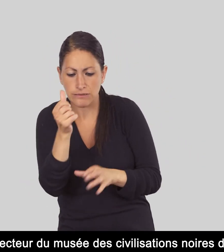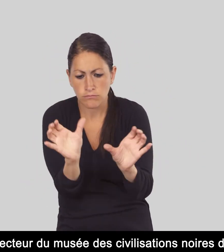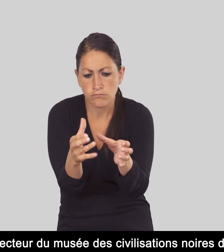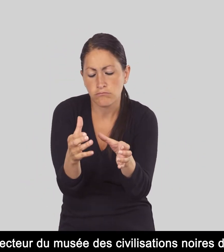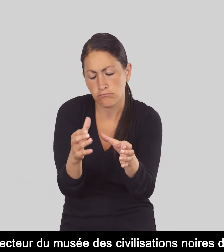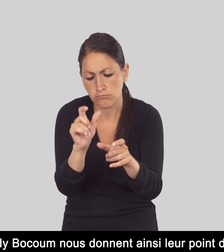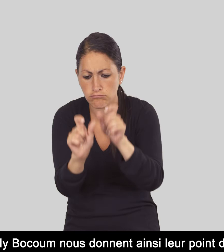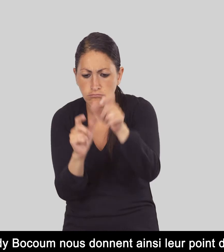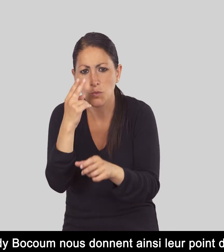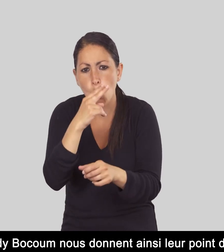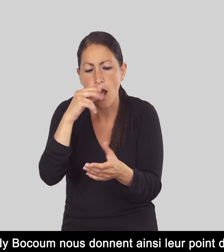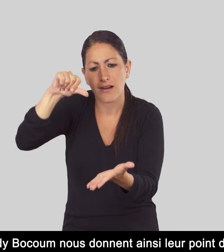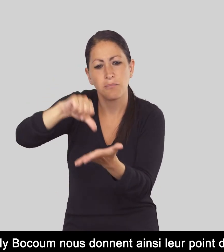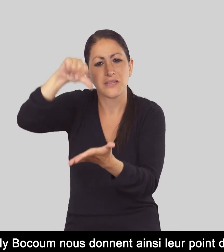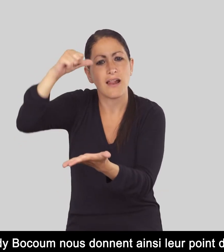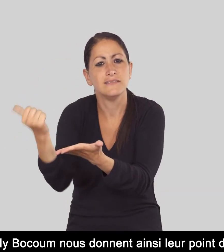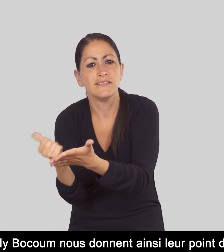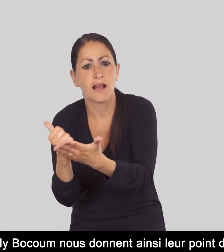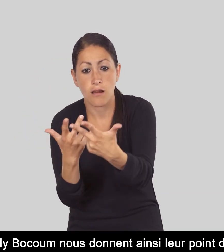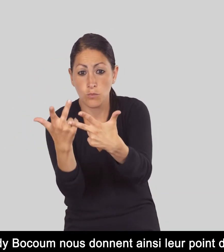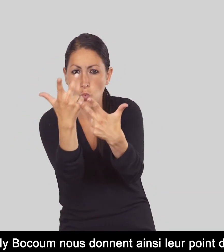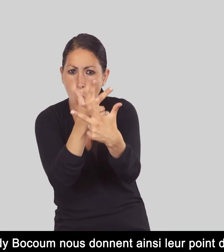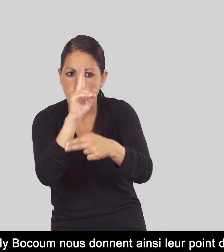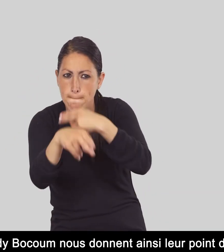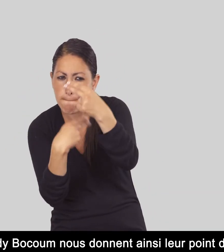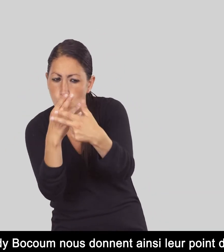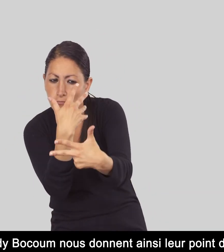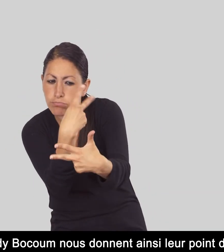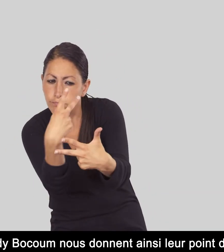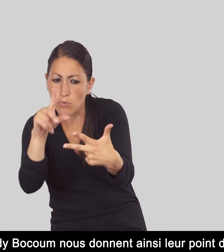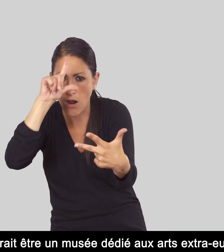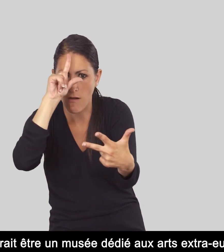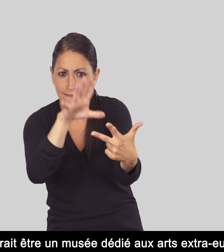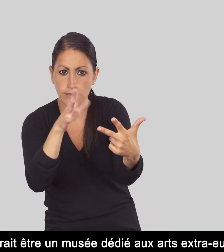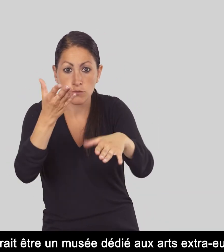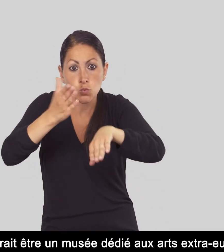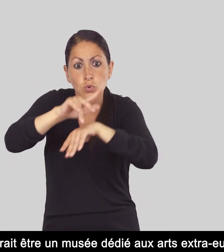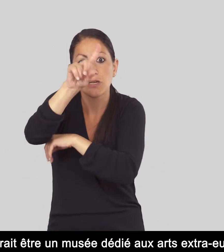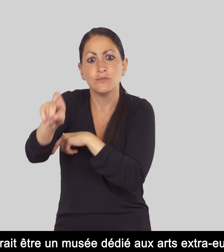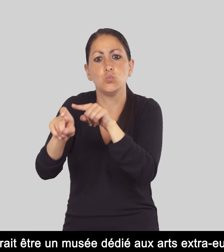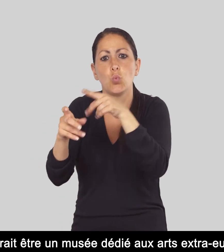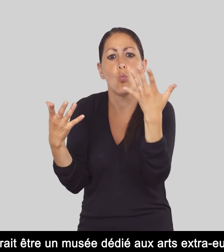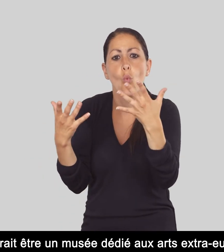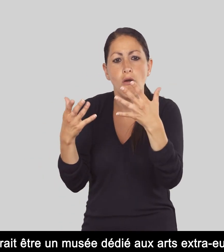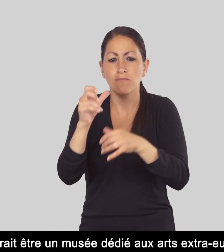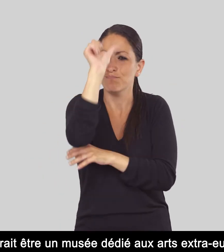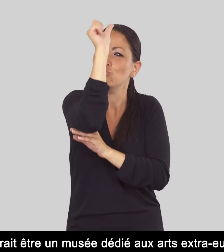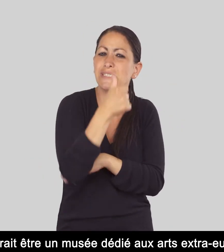de Dakar, Amadi Bokoum, nous donnent ainsi leur point de vue. Que devrait être un musée dédié aux arts extra